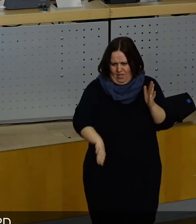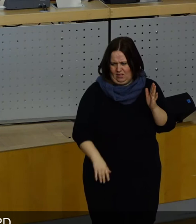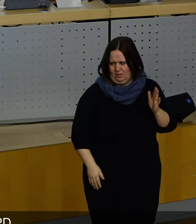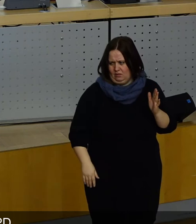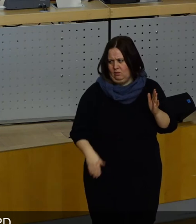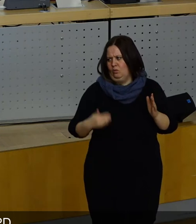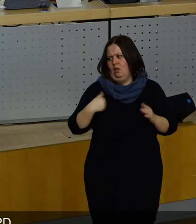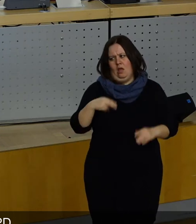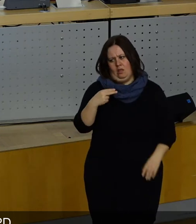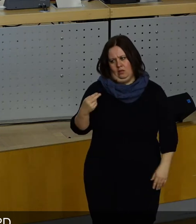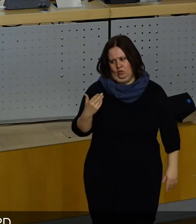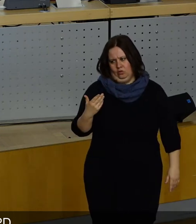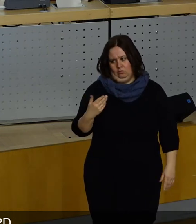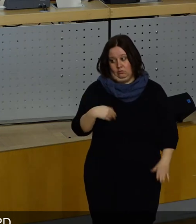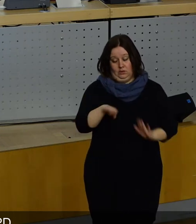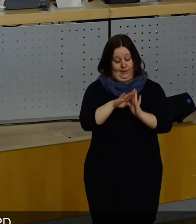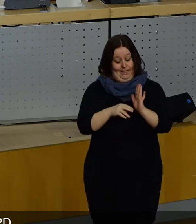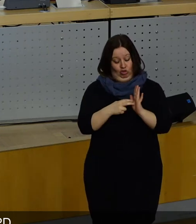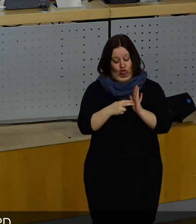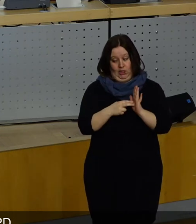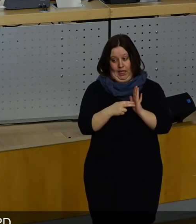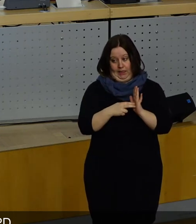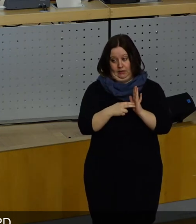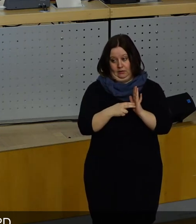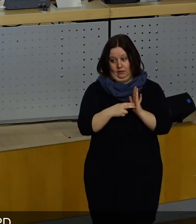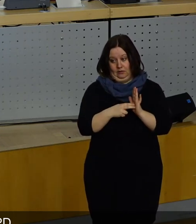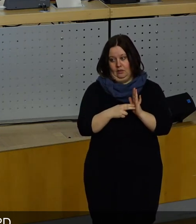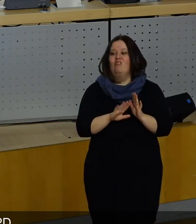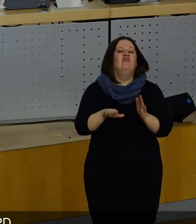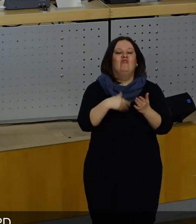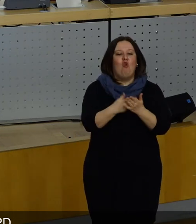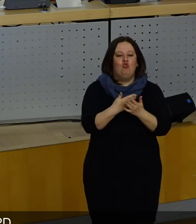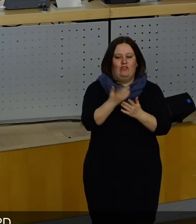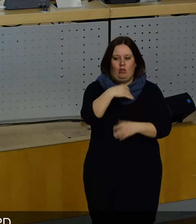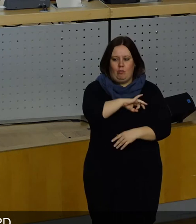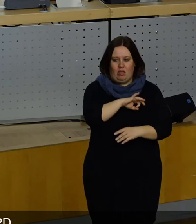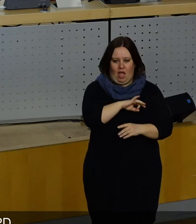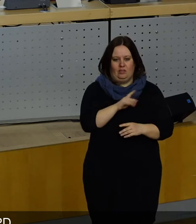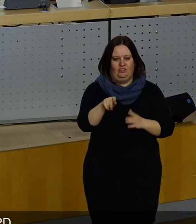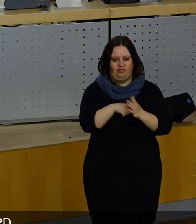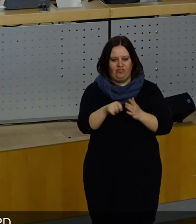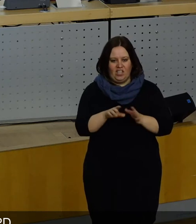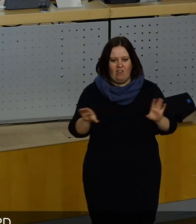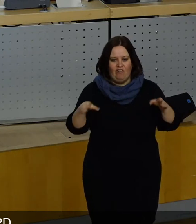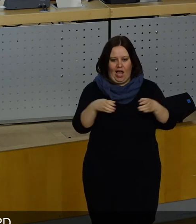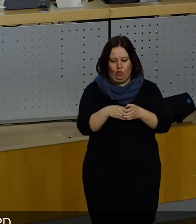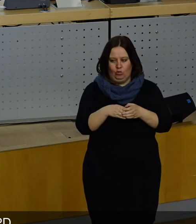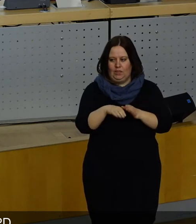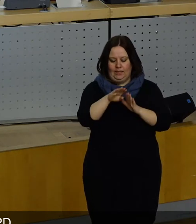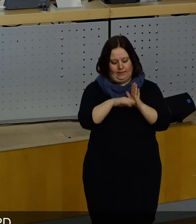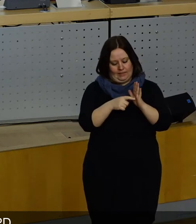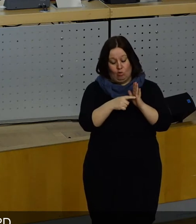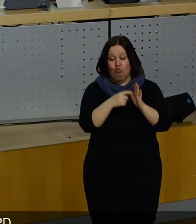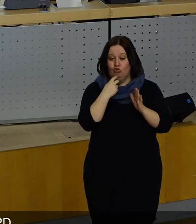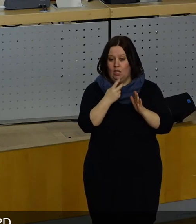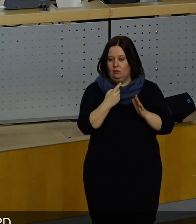Und Herr Hannig, im Gesetz steht sehr wohl, was von Vorschlägen der Parteien und Wählervereinigungen im Gesetz, und es ist, glaube ich,